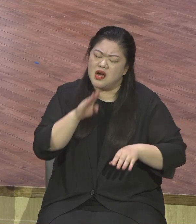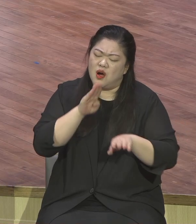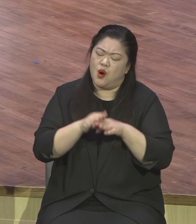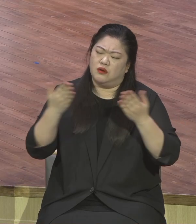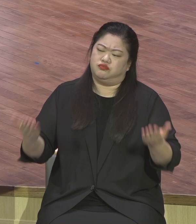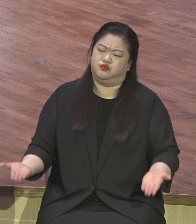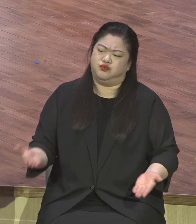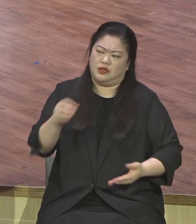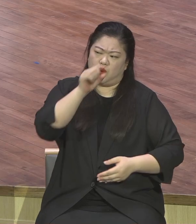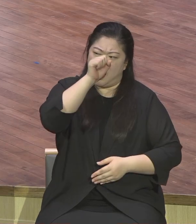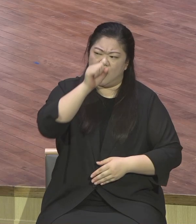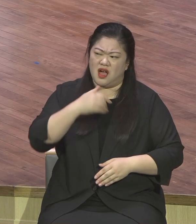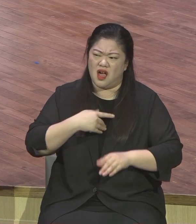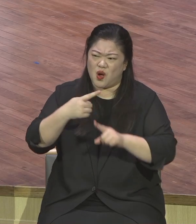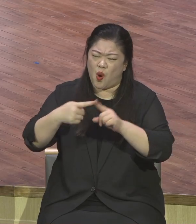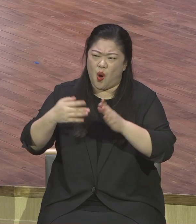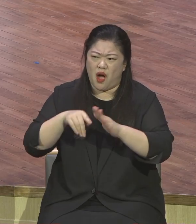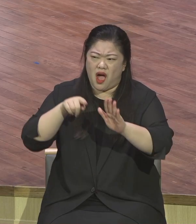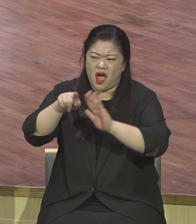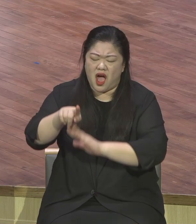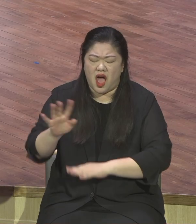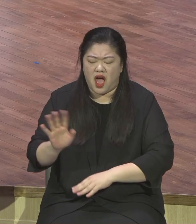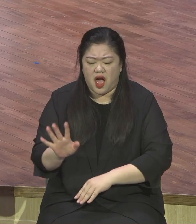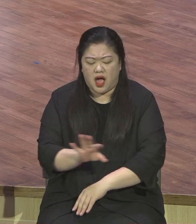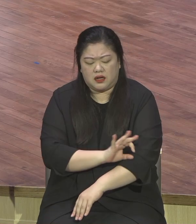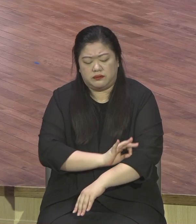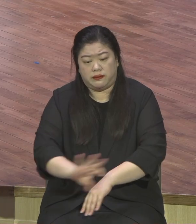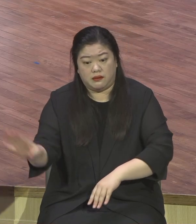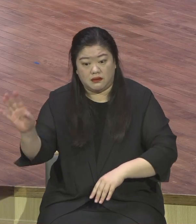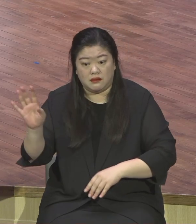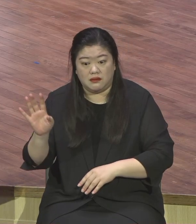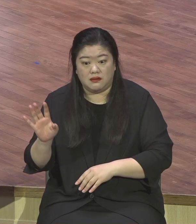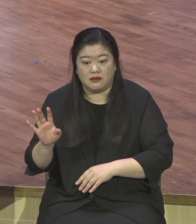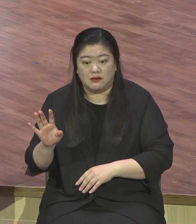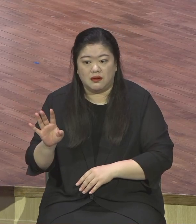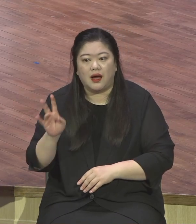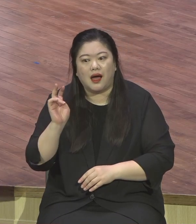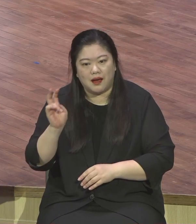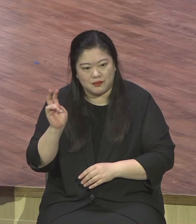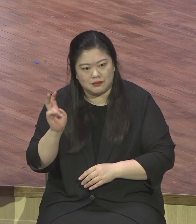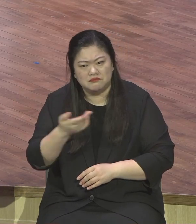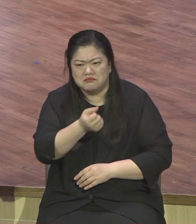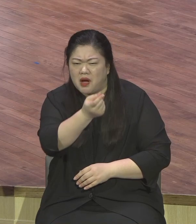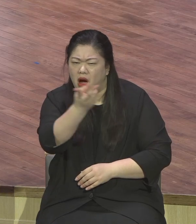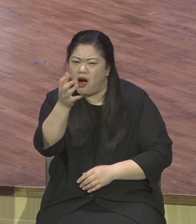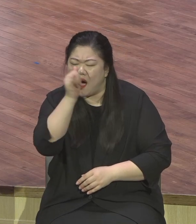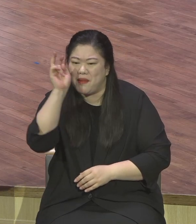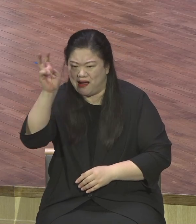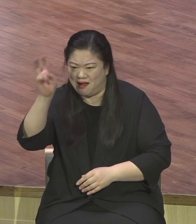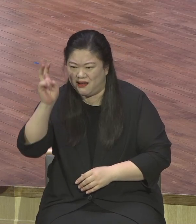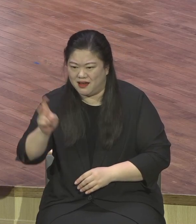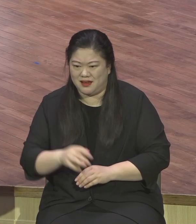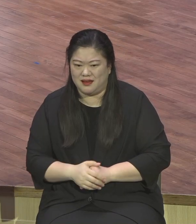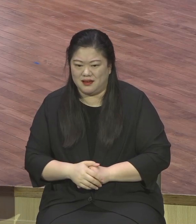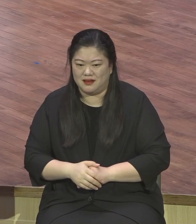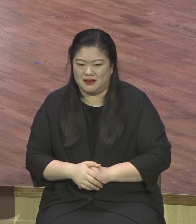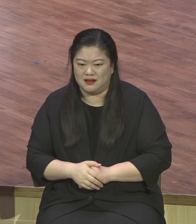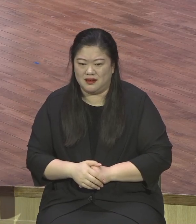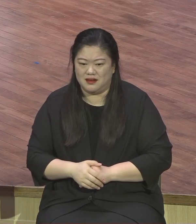이 핑계 저 핑계 이 초청장이 얼마나 소중하고 귀한지를 알지 못하고